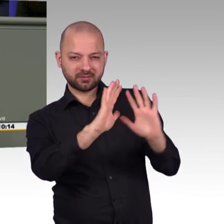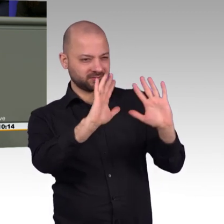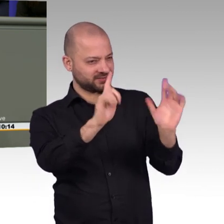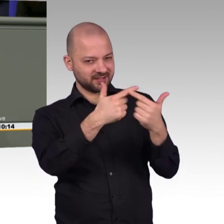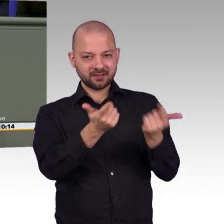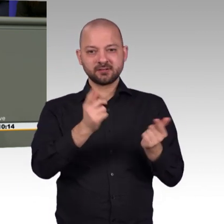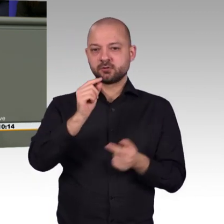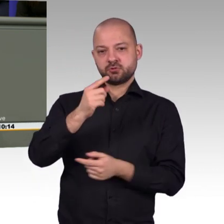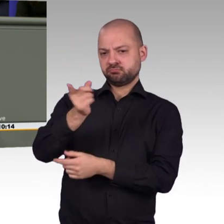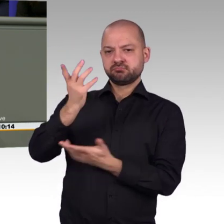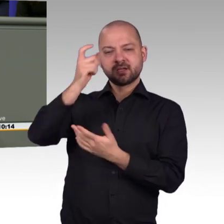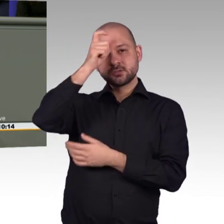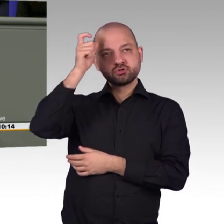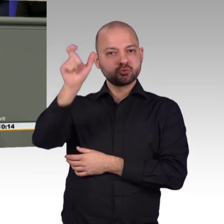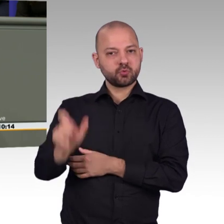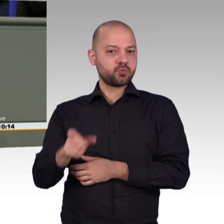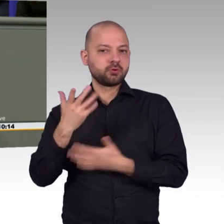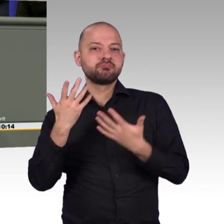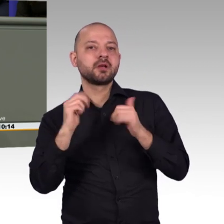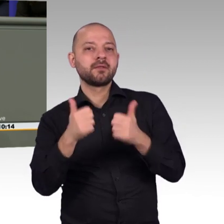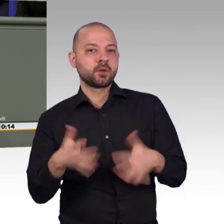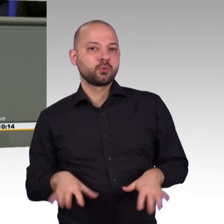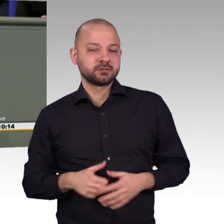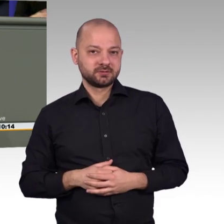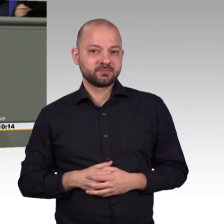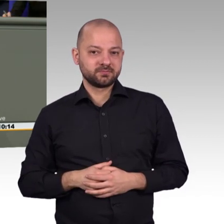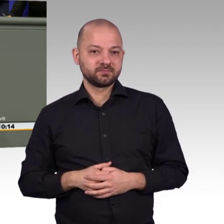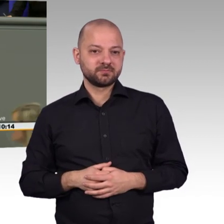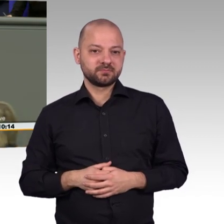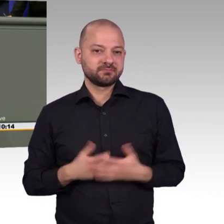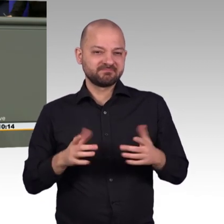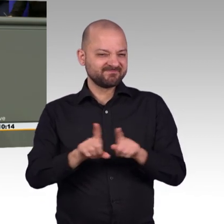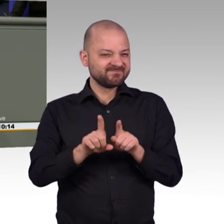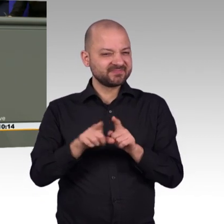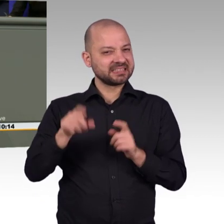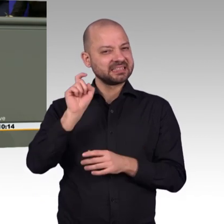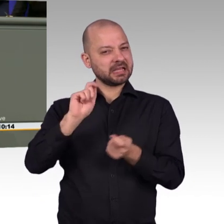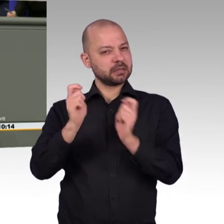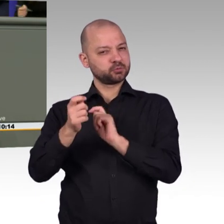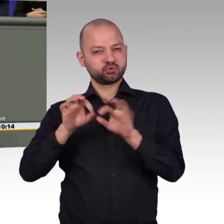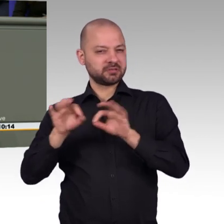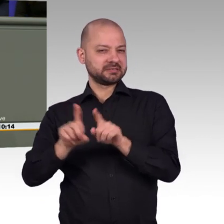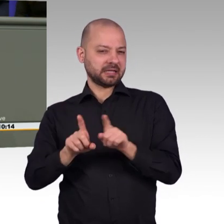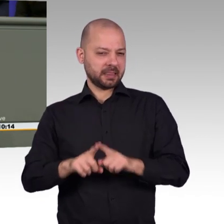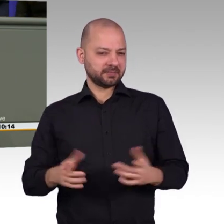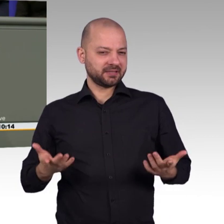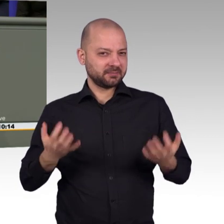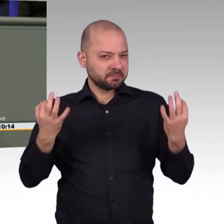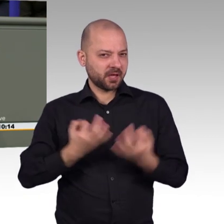flächendeckenden Ausbau schneller Gigabettnetzen weiter geträumt werden darf. Wer unbekanntes Terrain wie 5G positiv